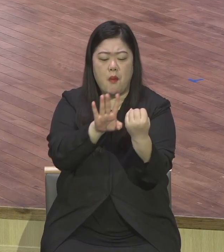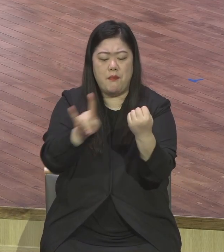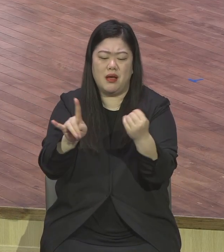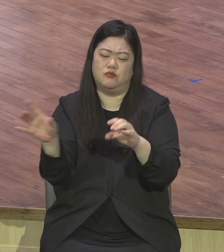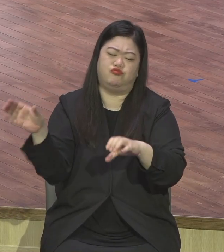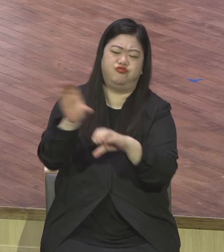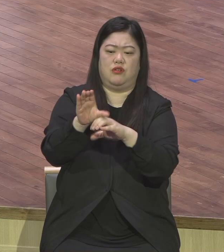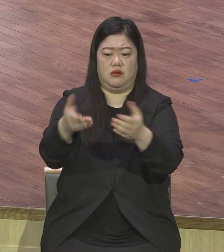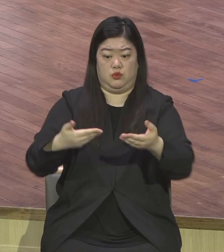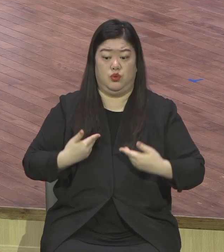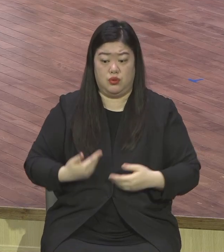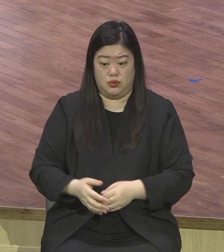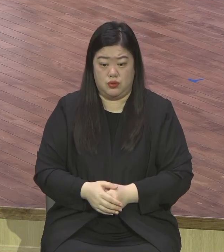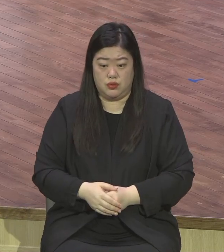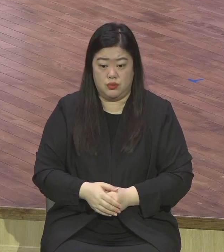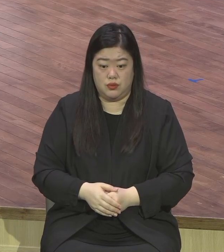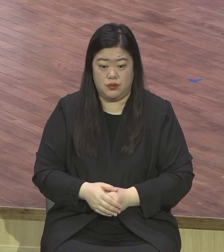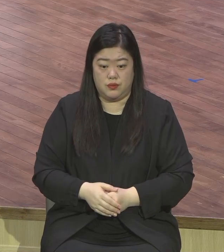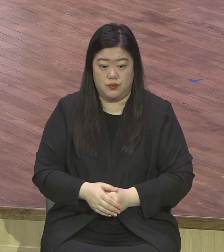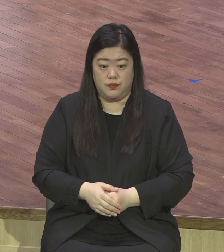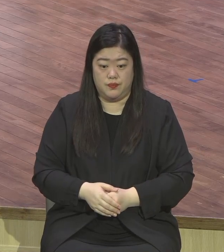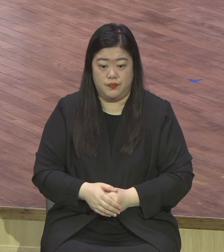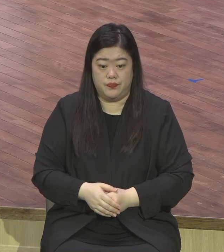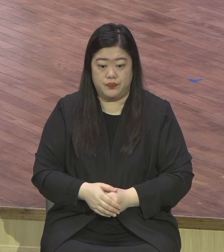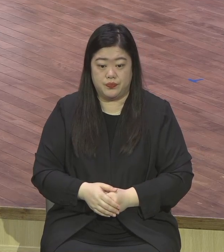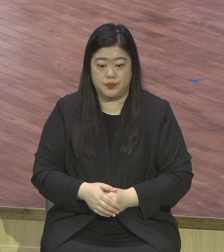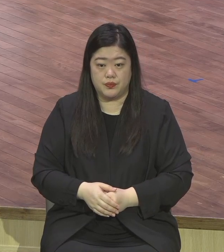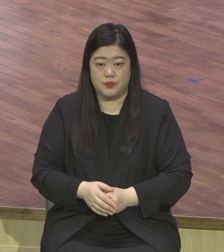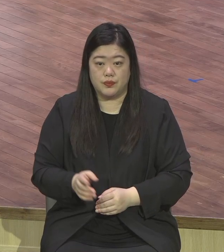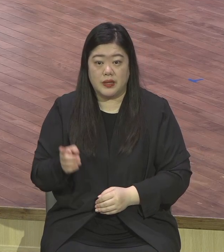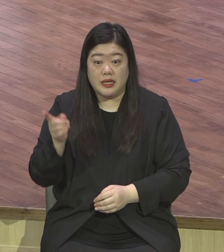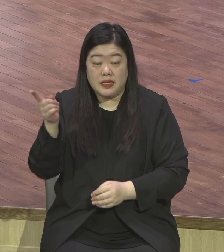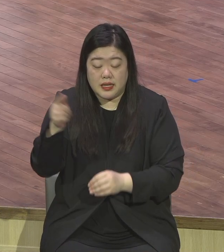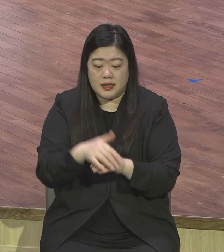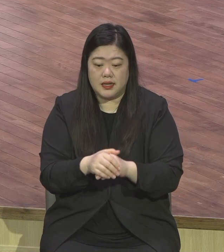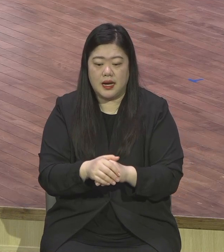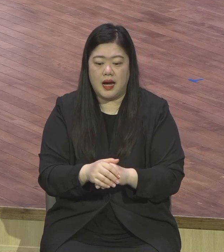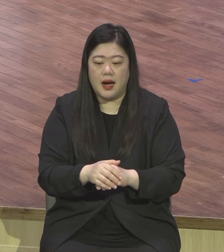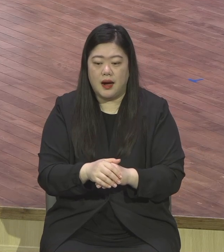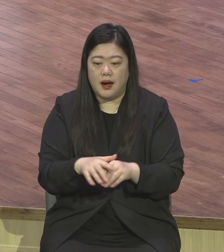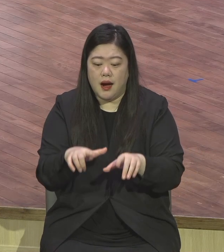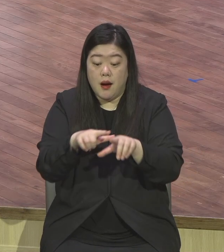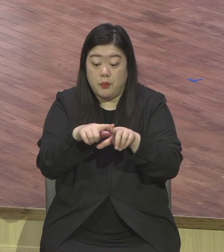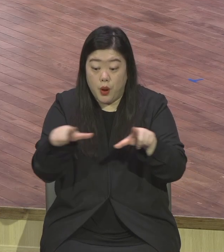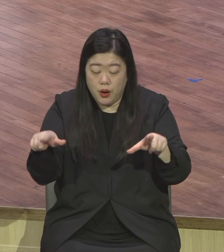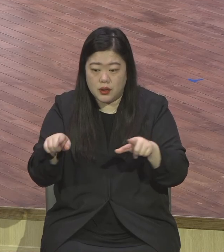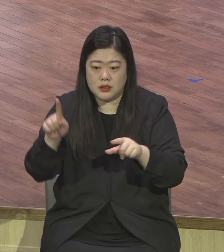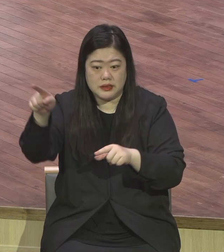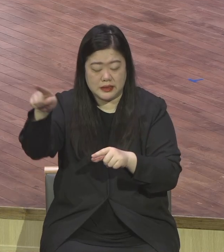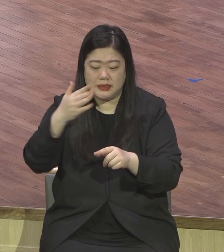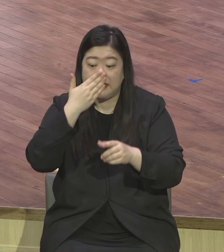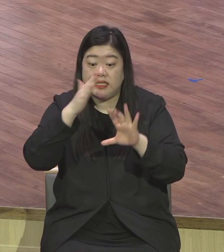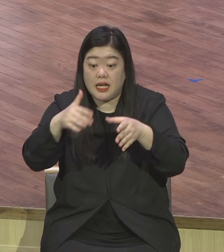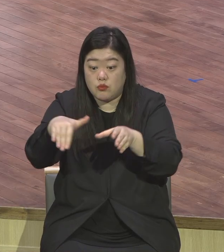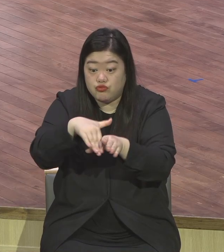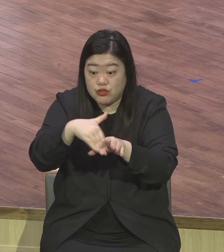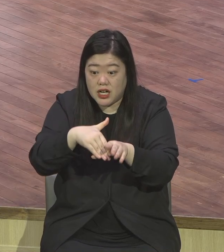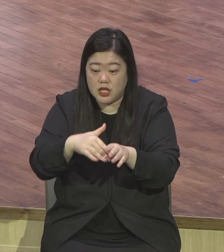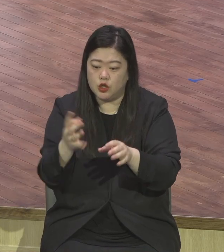금세 백배라고 이렇게 나와 있습니다. 여러 백배는 끝이 없는 거 딱 백배만 하는 게 아니에요. 그때는 글자가 백 이상